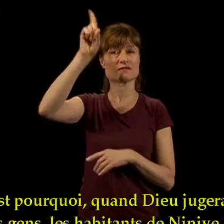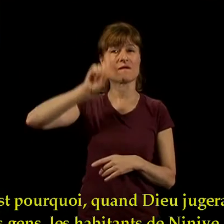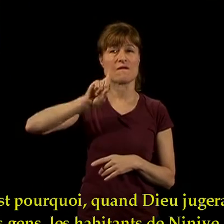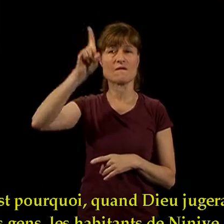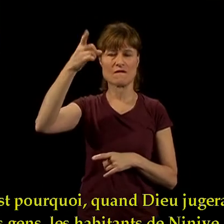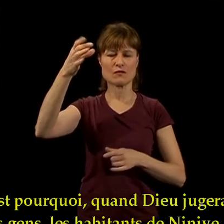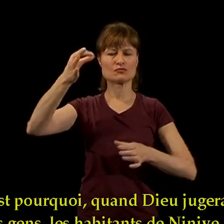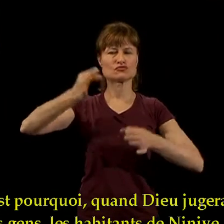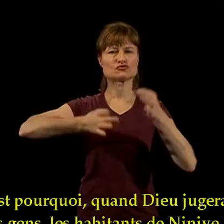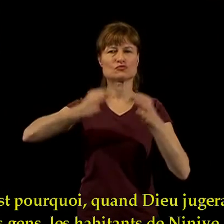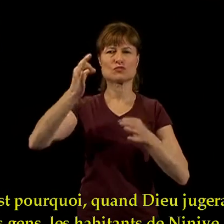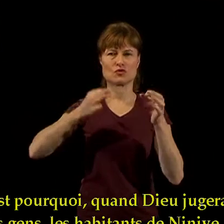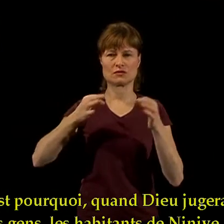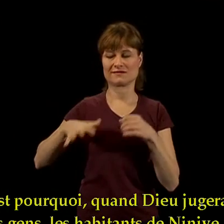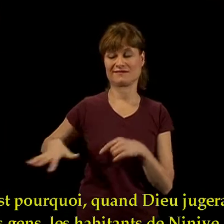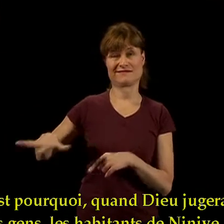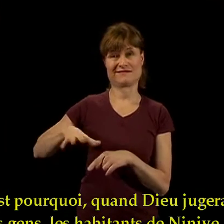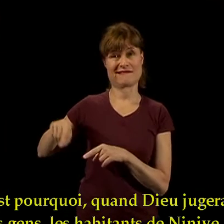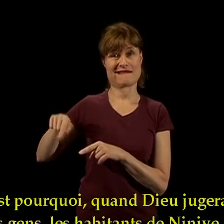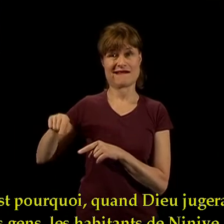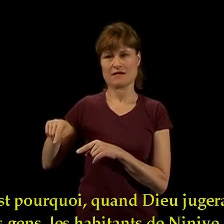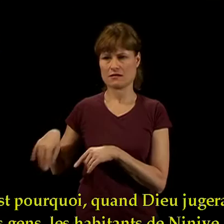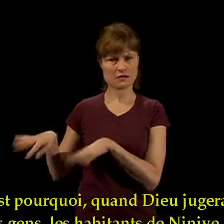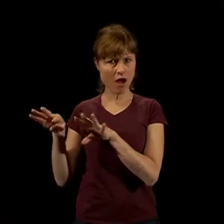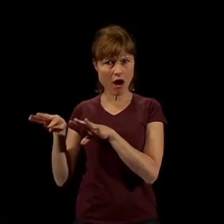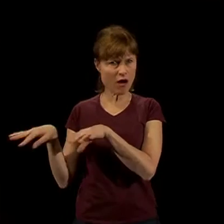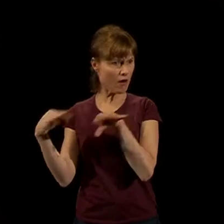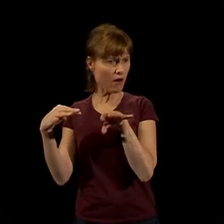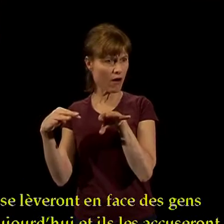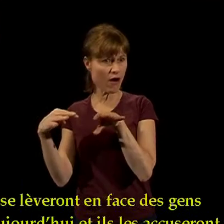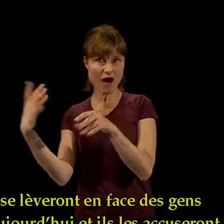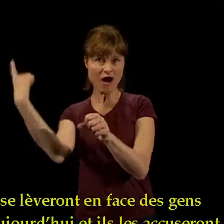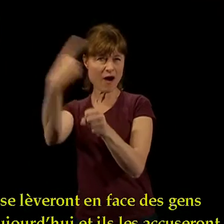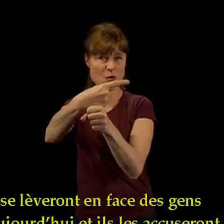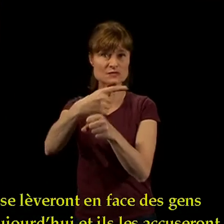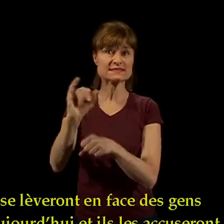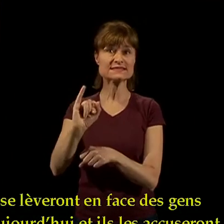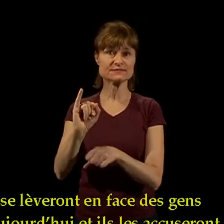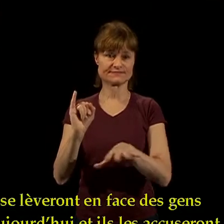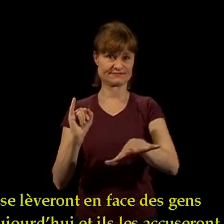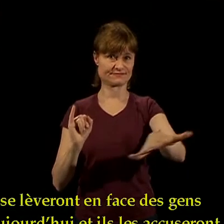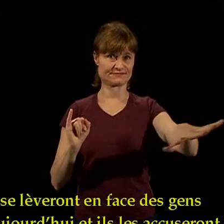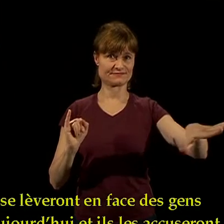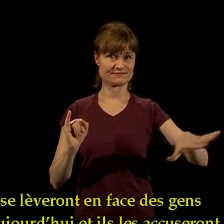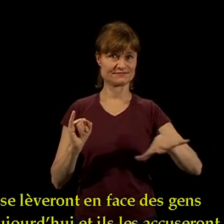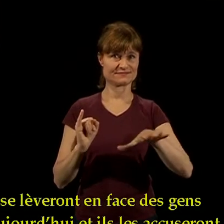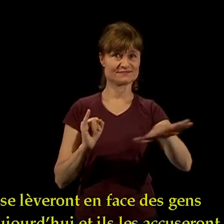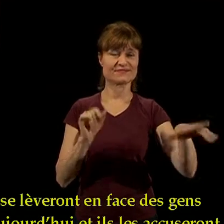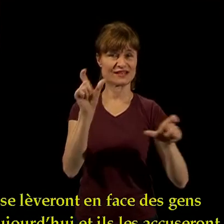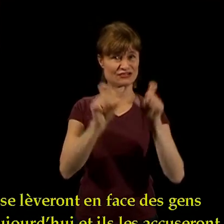C'est pourquoi, quand Dieu jugera les gens, les habitants de Ninive se lèveront en face